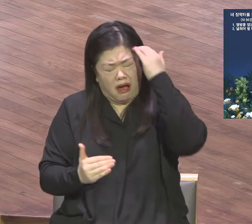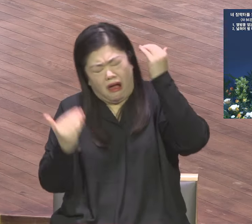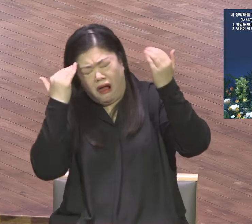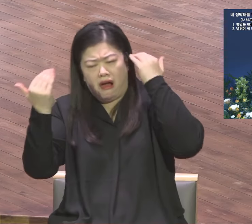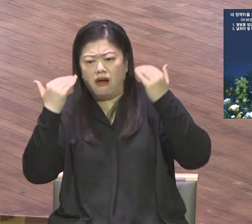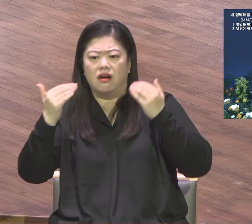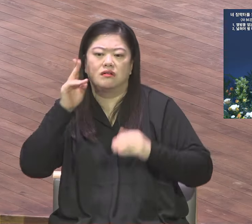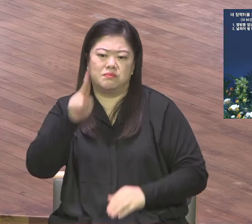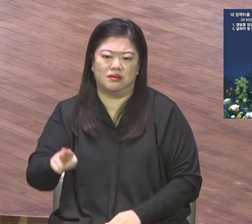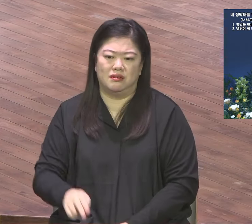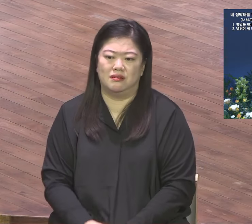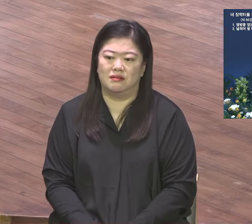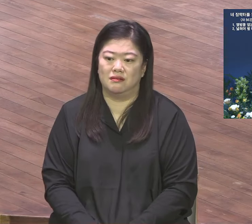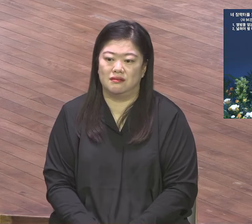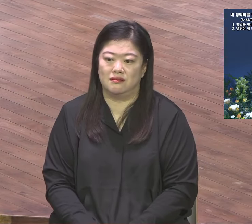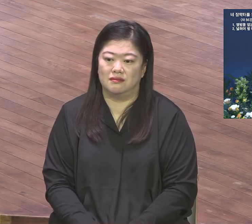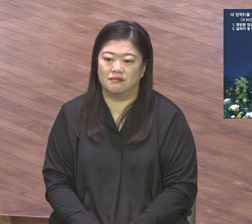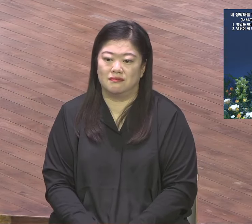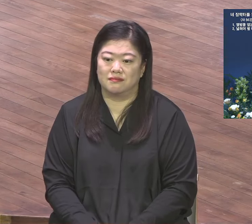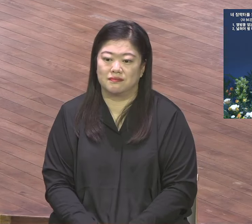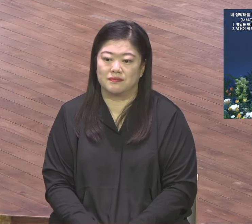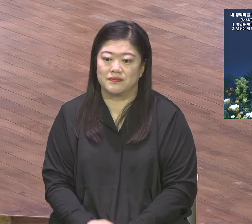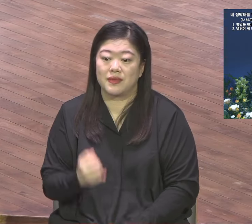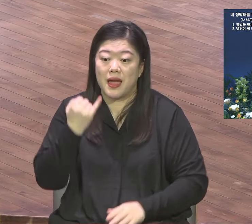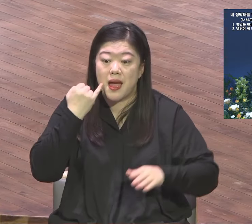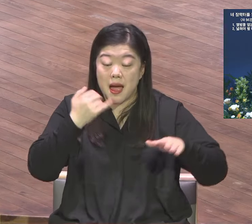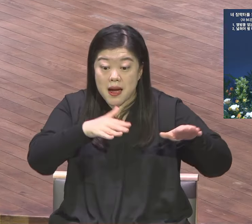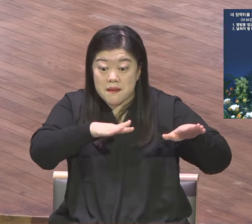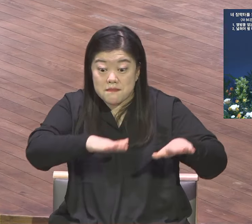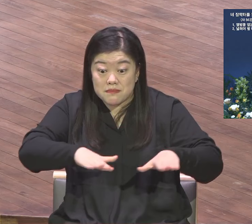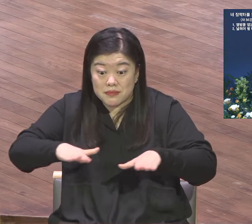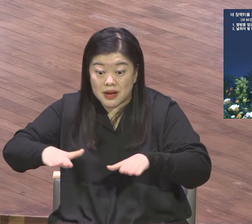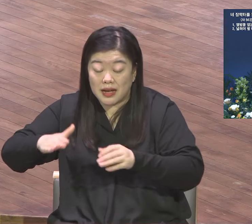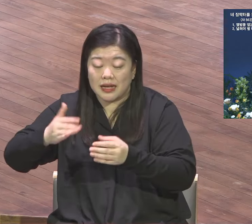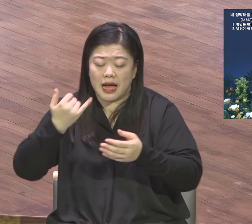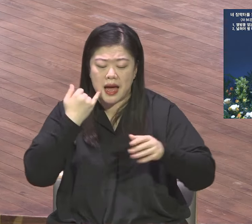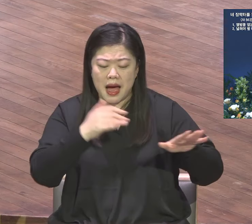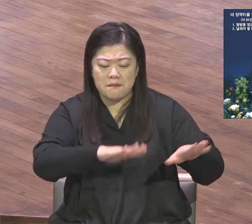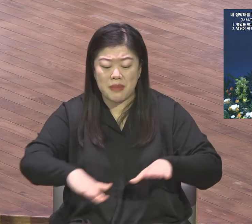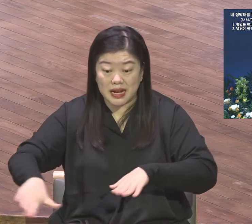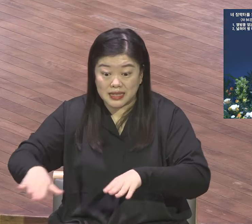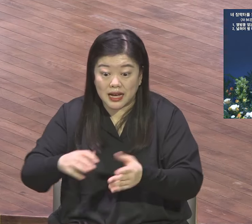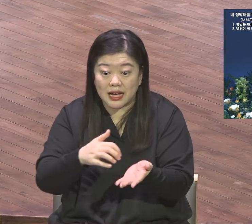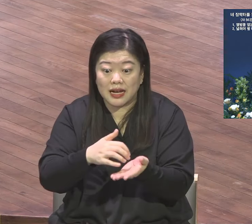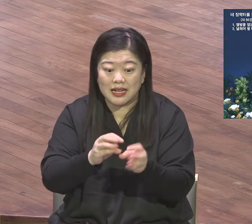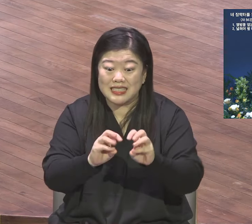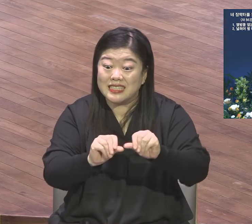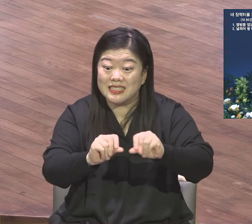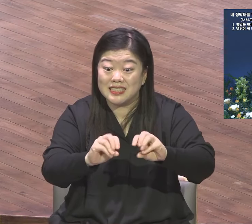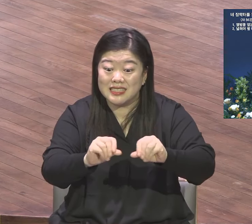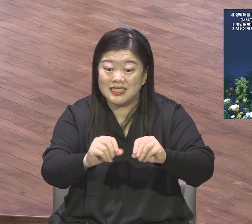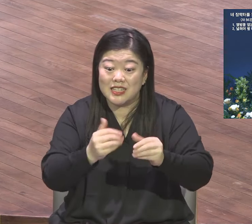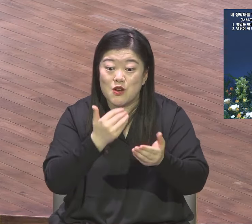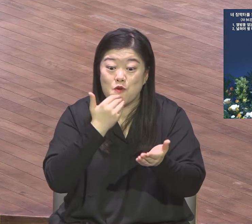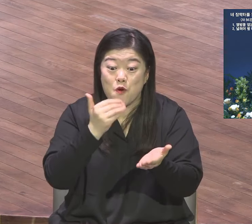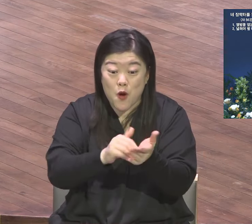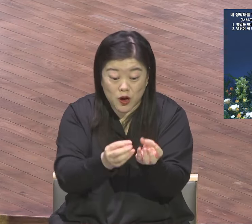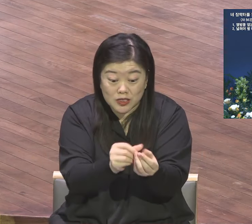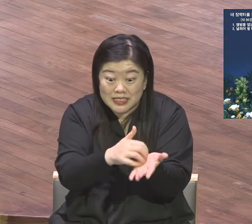바다의 모래할보다 바다의 너 후손이 번성할 것이다 아브라함에게 말씀하셨어요 하늘의